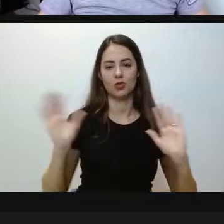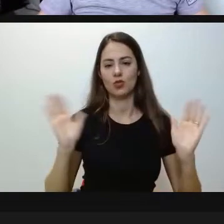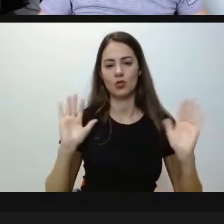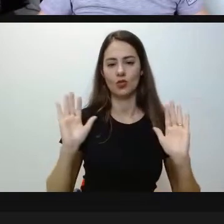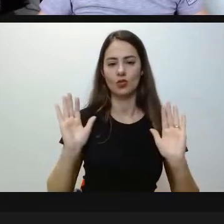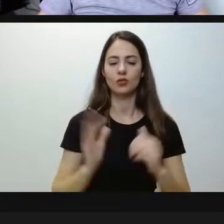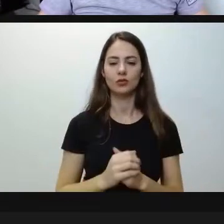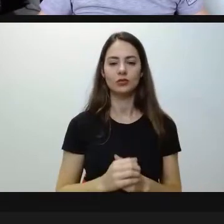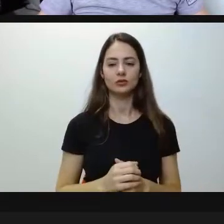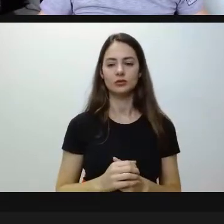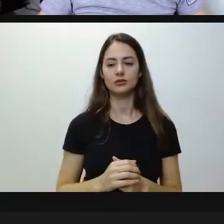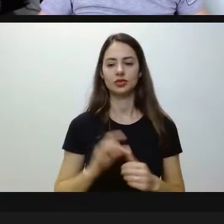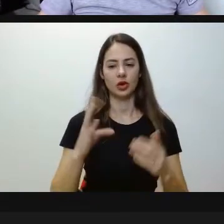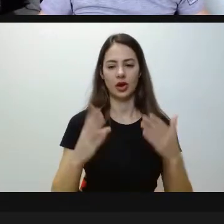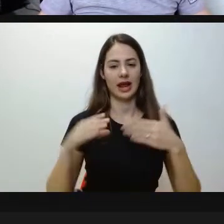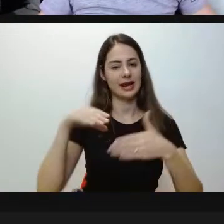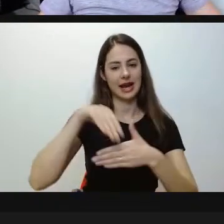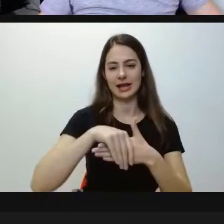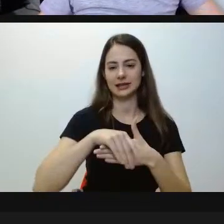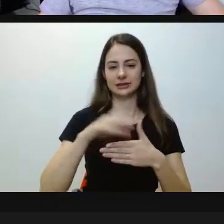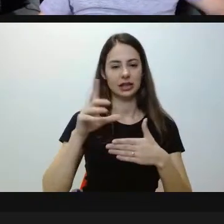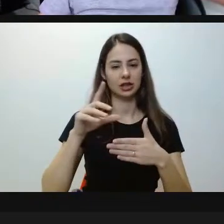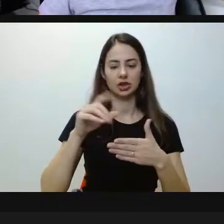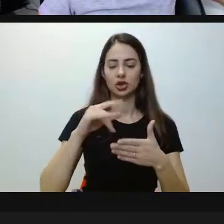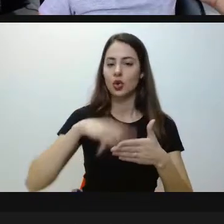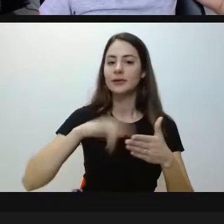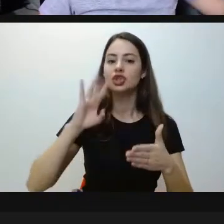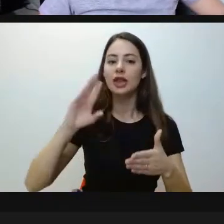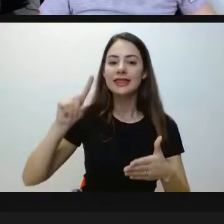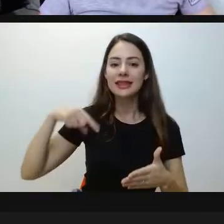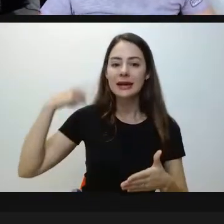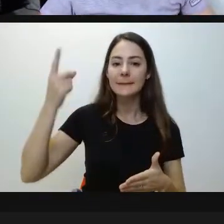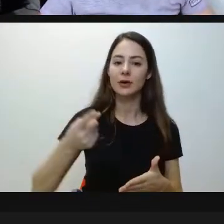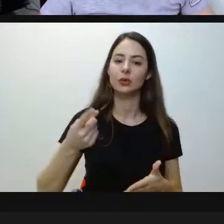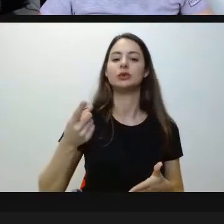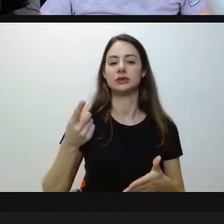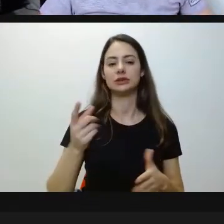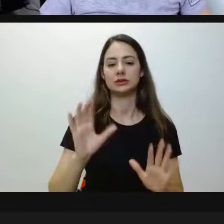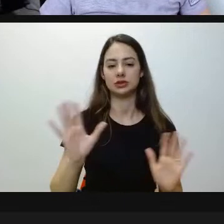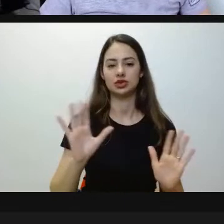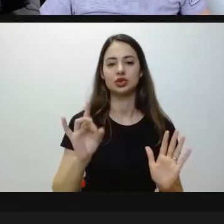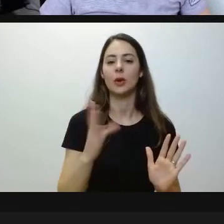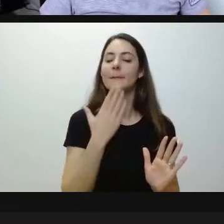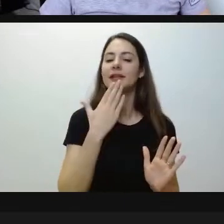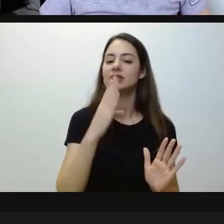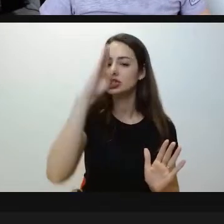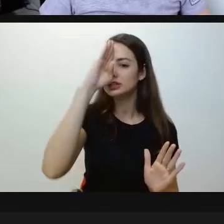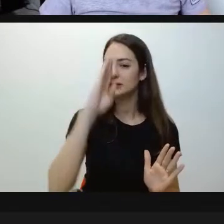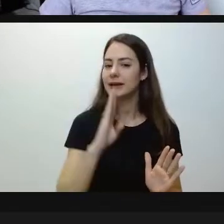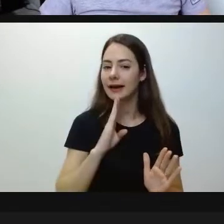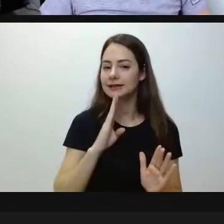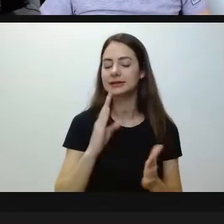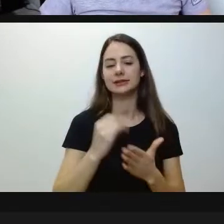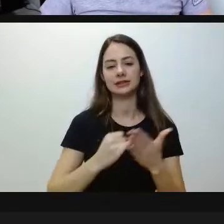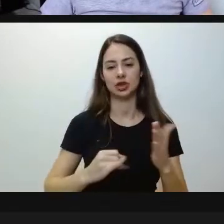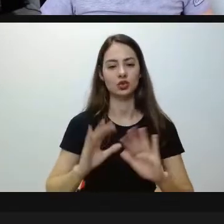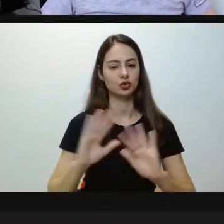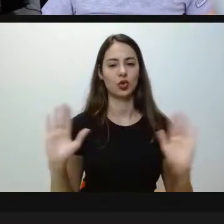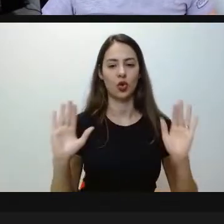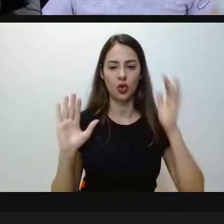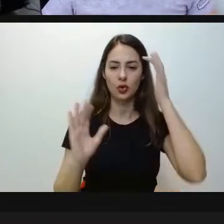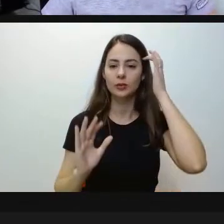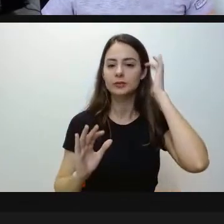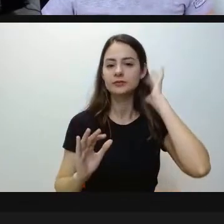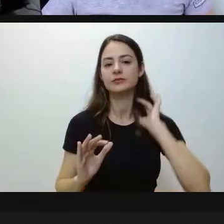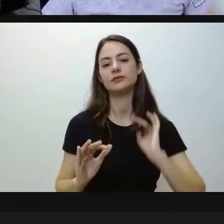inscrição, nós anexamos documento, não. somente para a solicitação de isenção da taxa de inscrição. Na hora da inscrição, né?